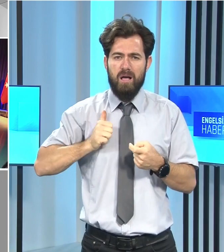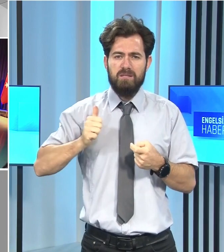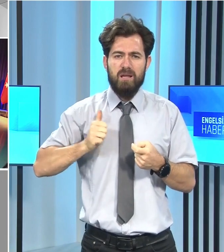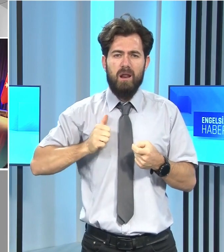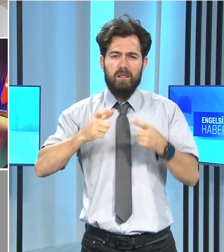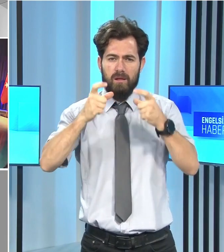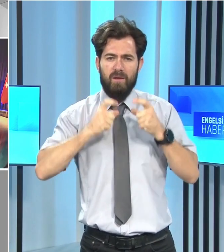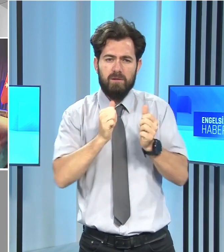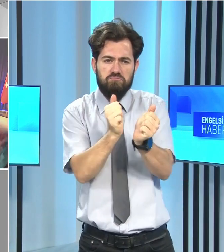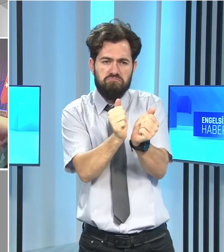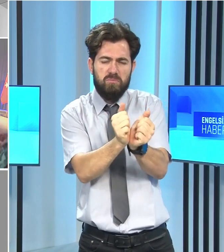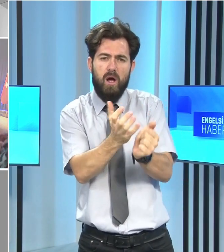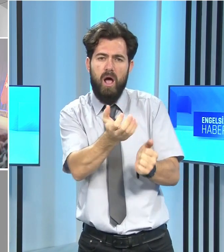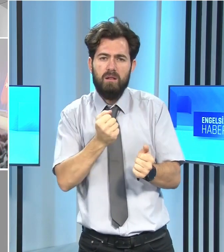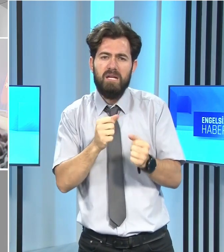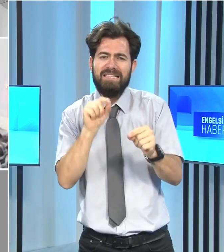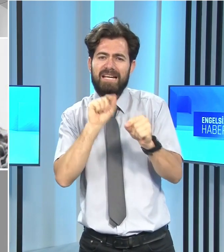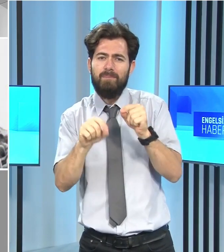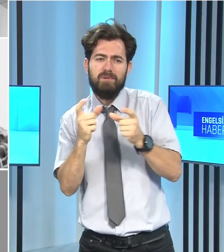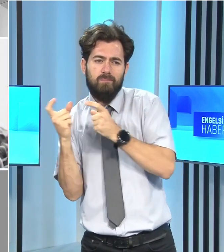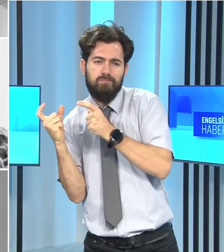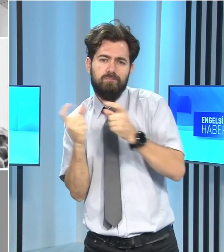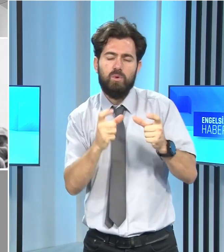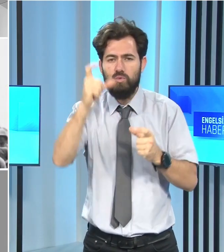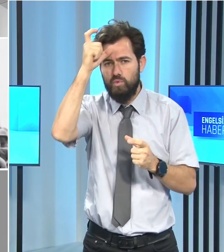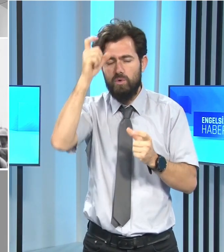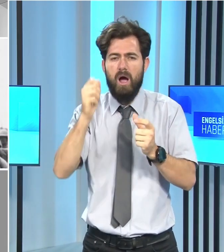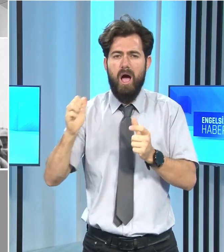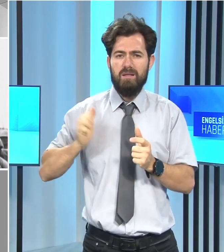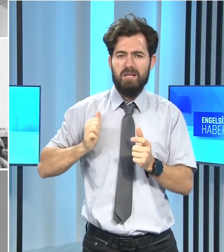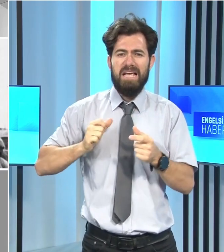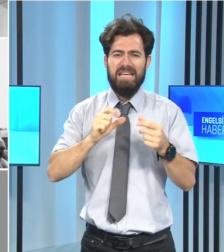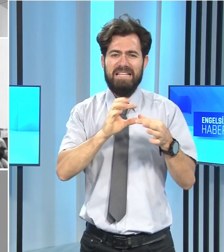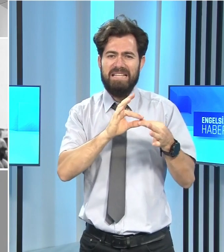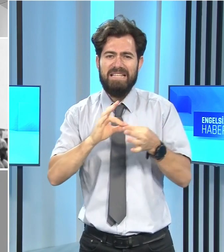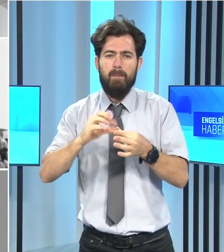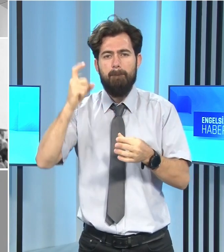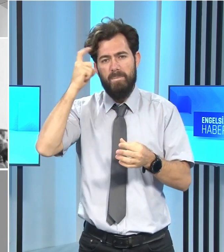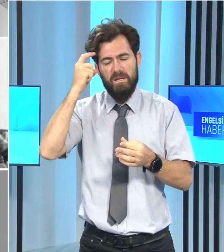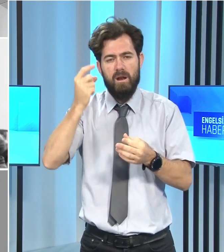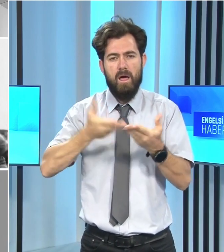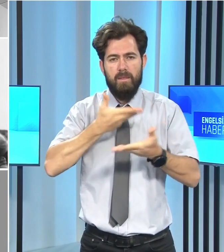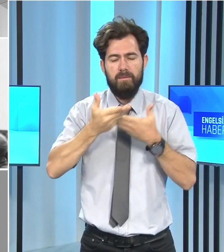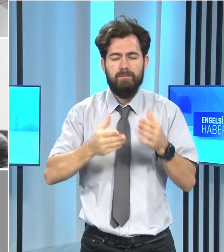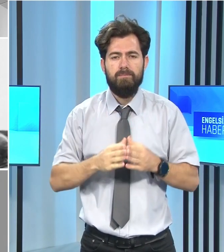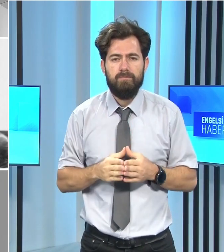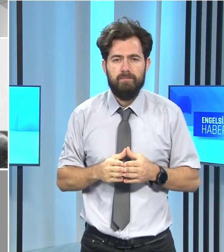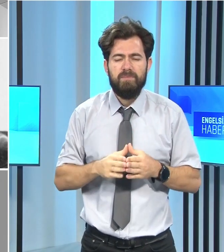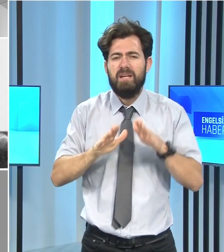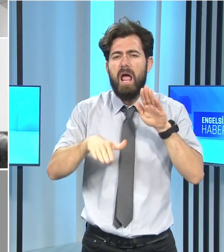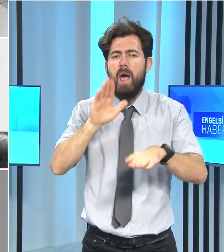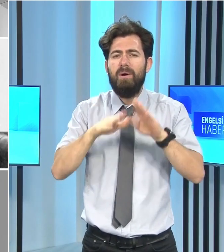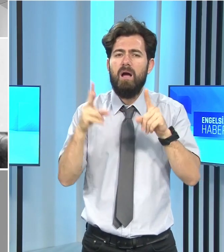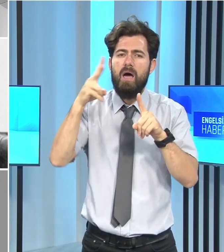esir alınarak Kıbrıs'a getirilen Türk askerleri ile ilgili bilgiler verdi. Lansmana